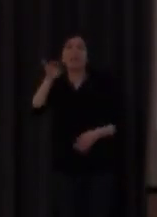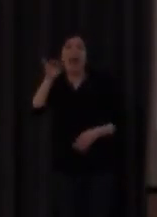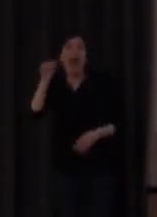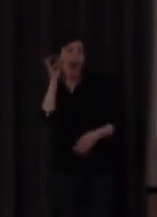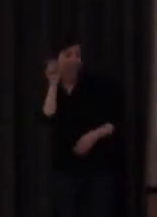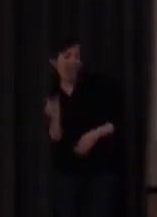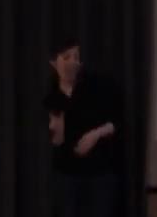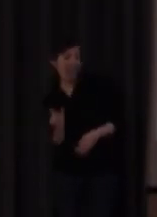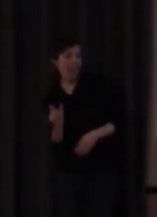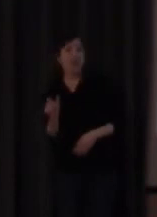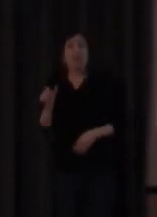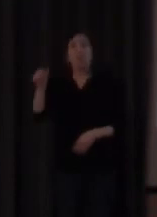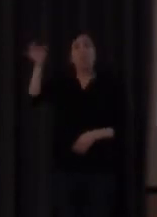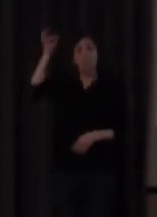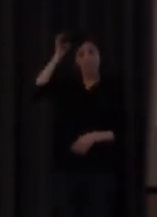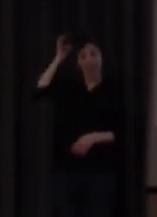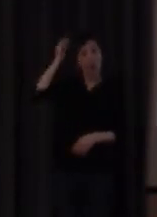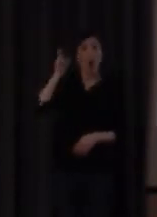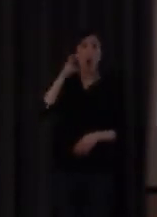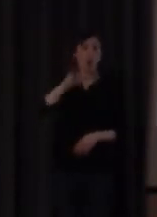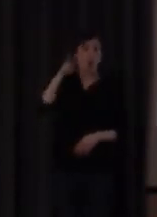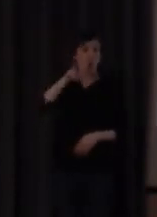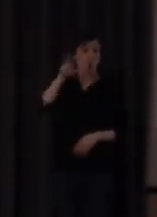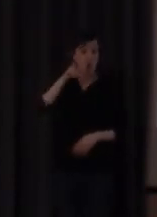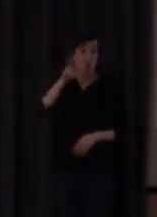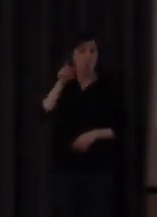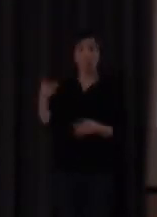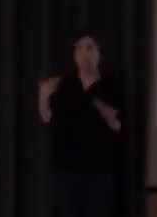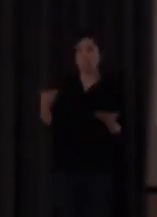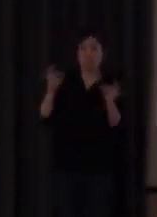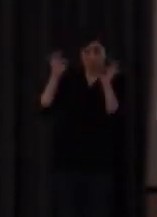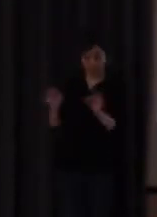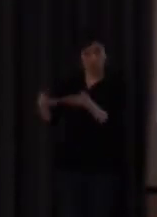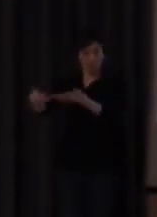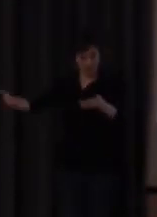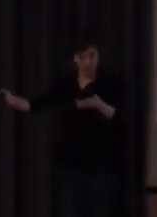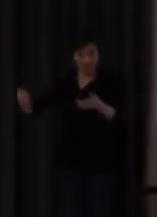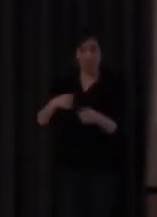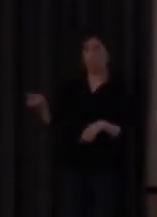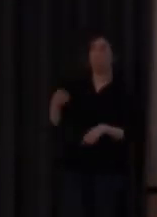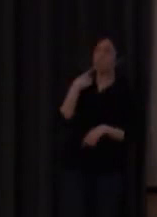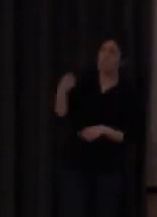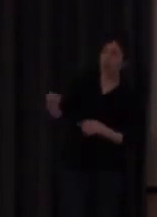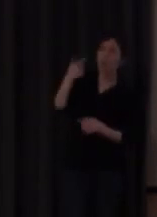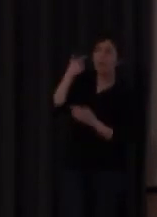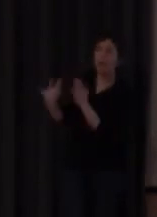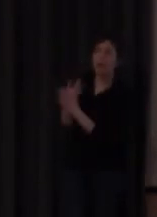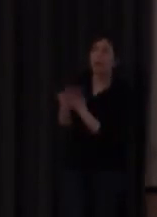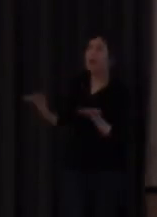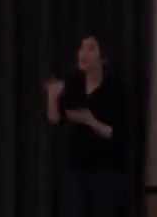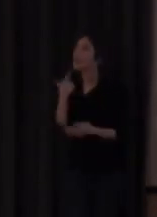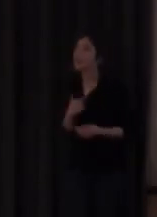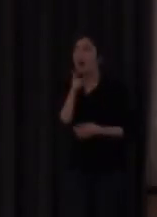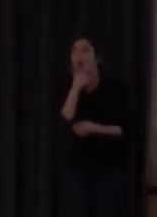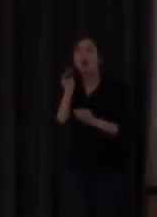el pelo rubio y con una pregunta para supuestamente saber cuál es significado de la frase de qué color tiene el